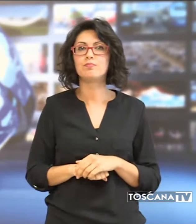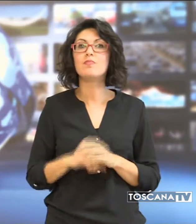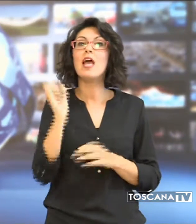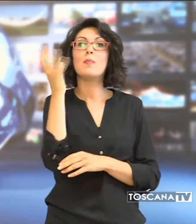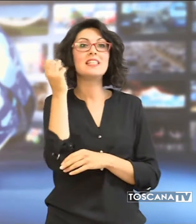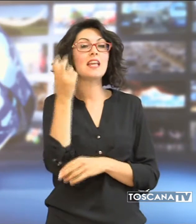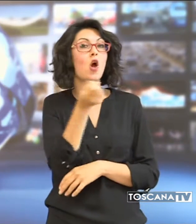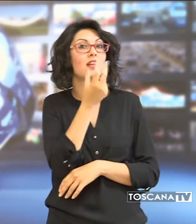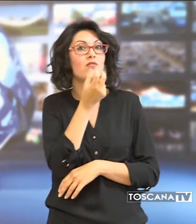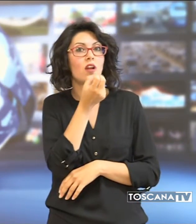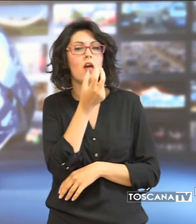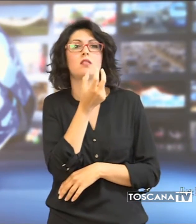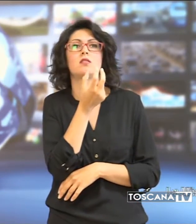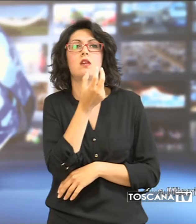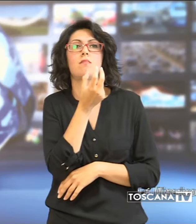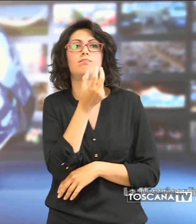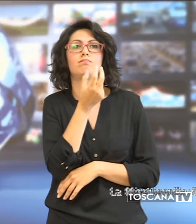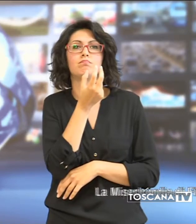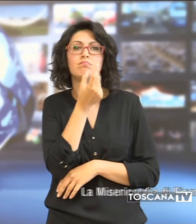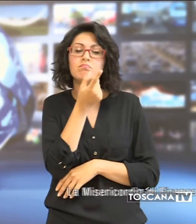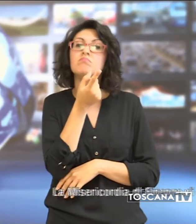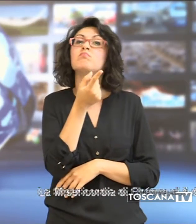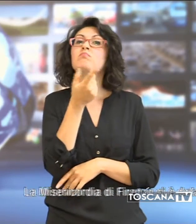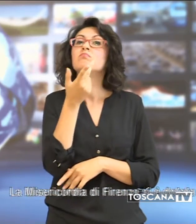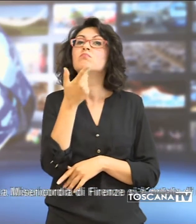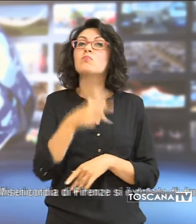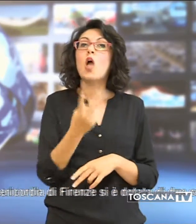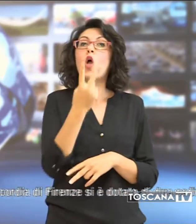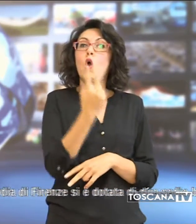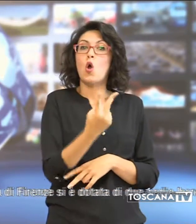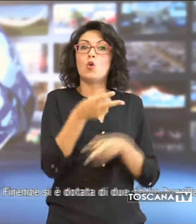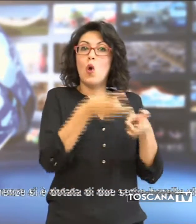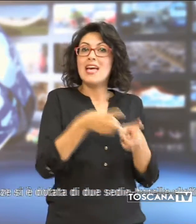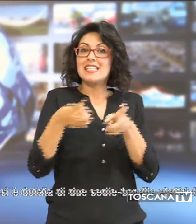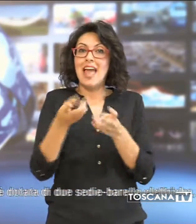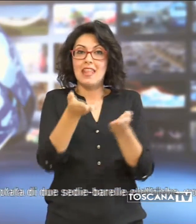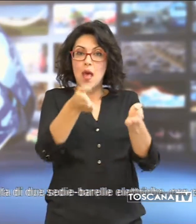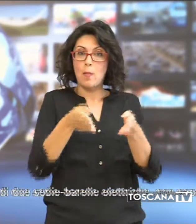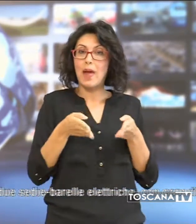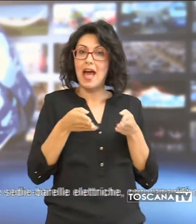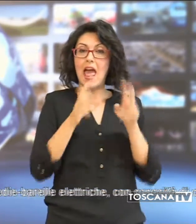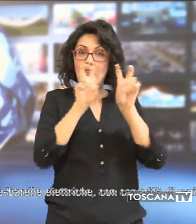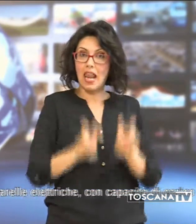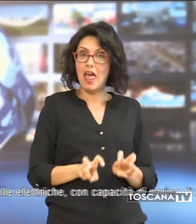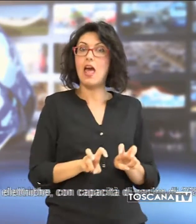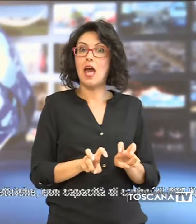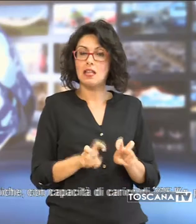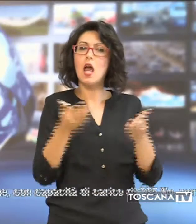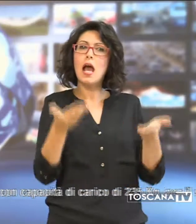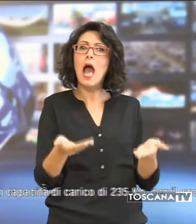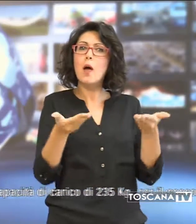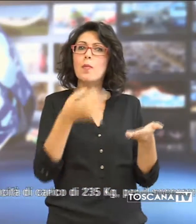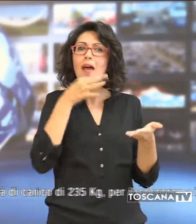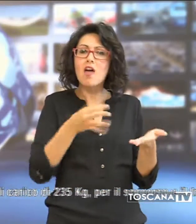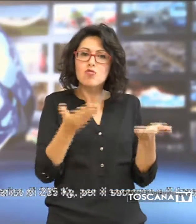misericordia di Firenze si è dotata di due sedie barelle elettriche con capacità di carico di